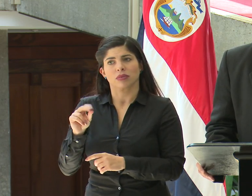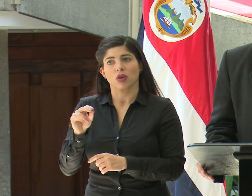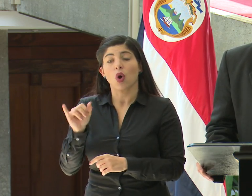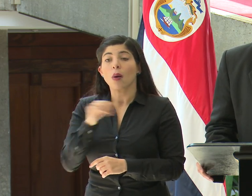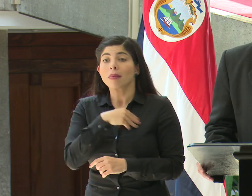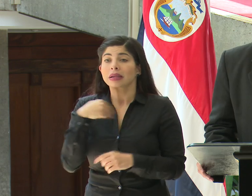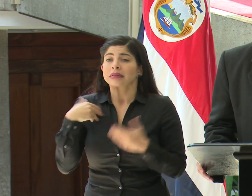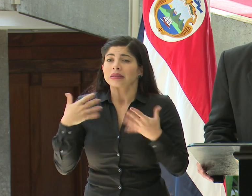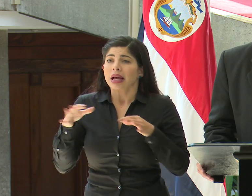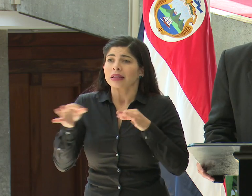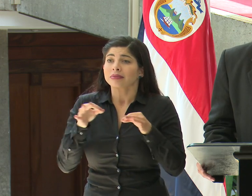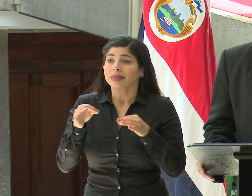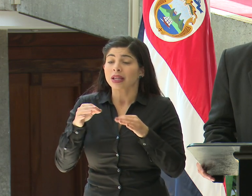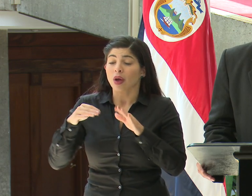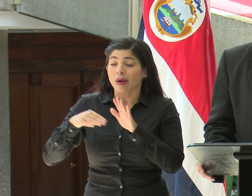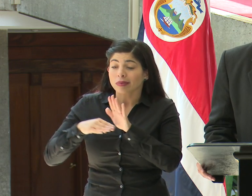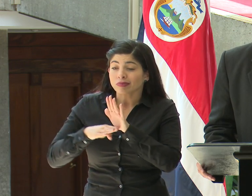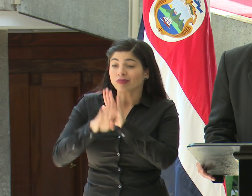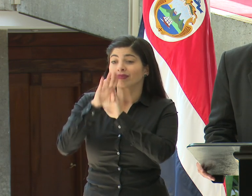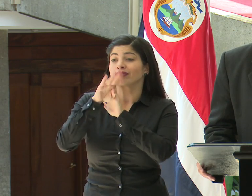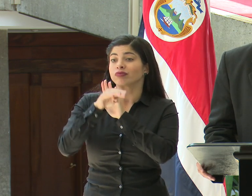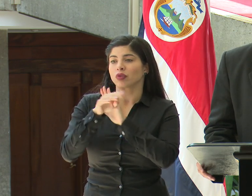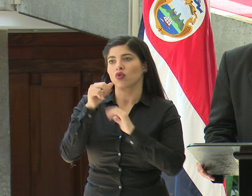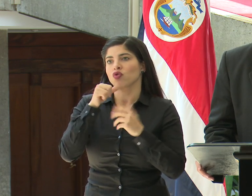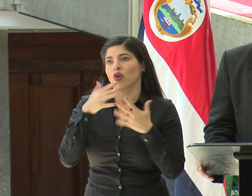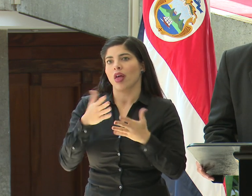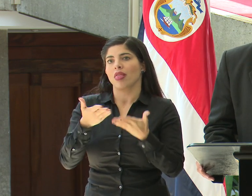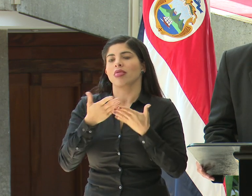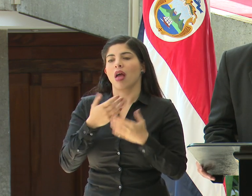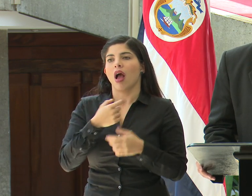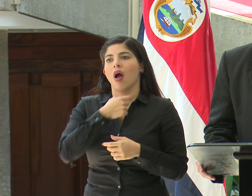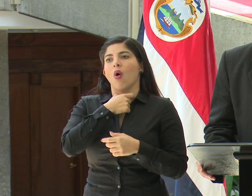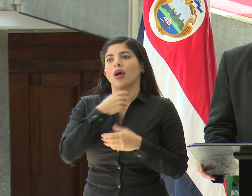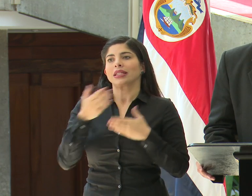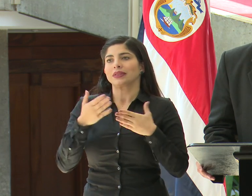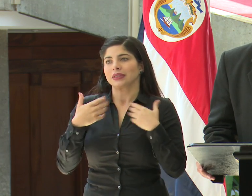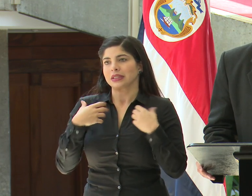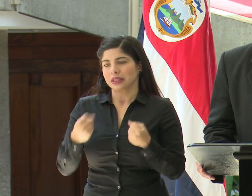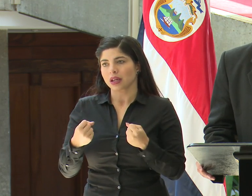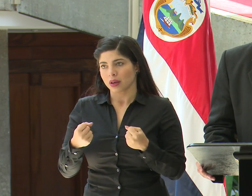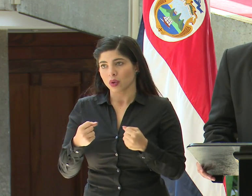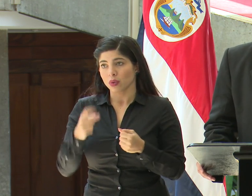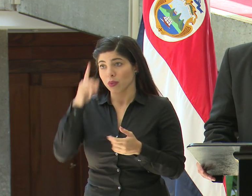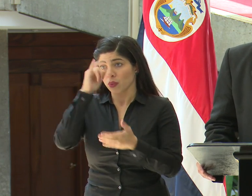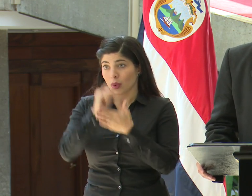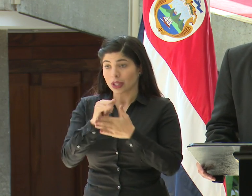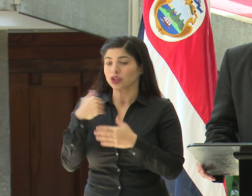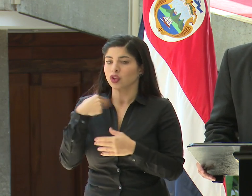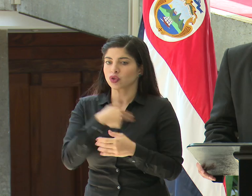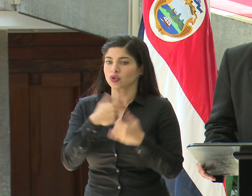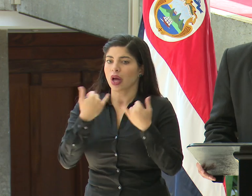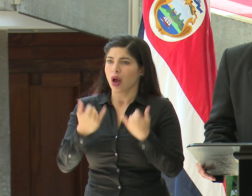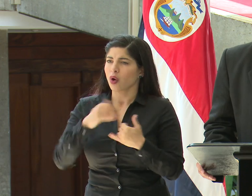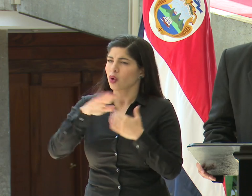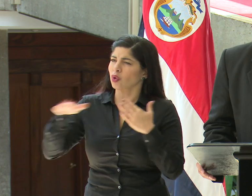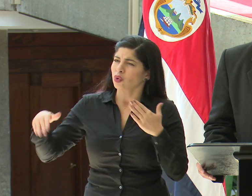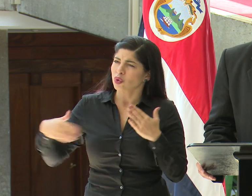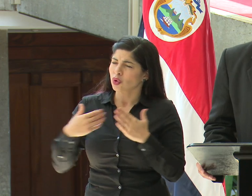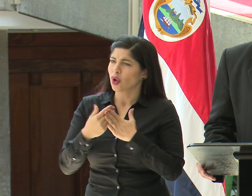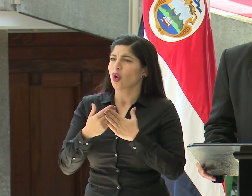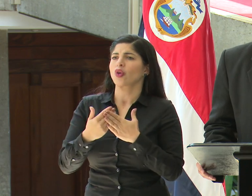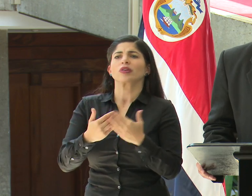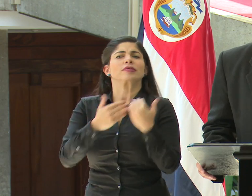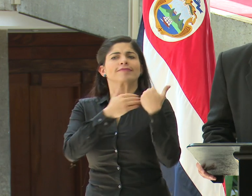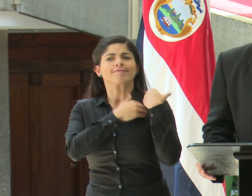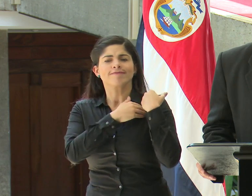ministro ampliamente, esa curva de casos no nos ature los servicios de salud. Por lo tanto, nos toca a todos y a todas